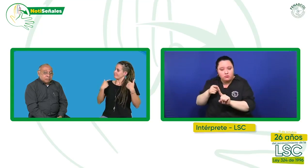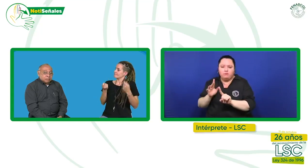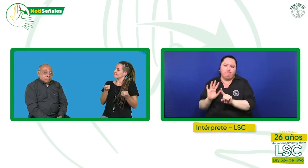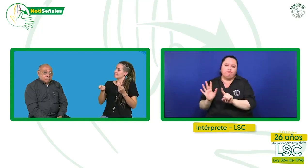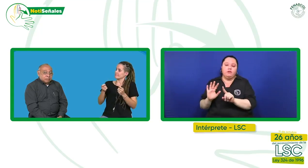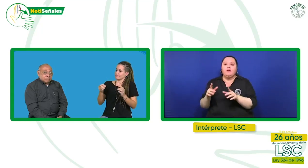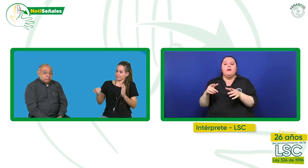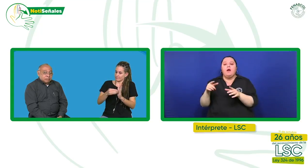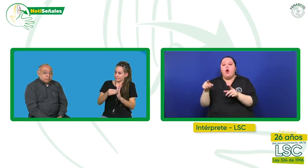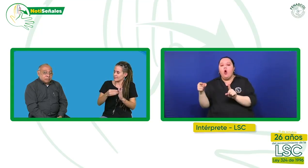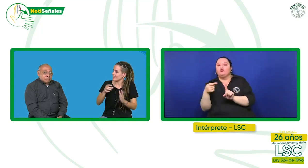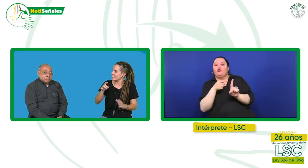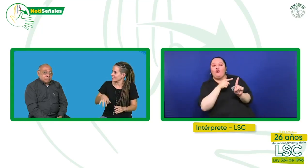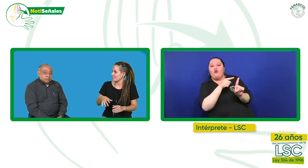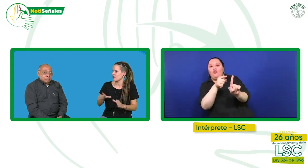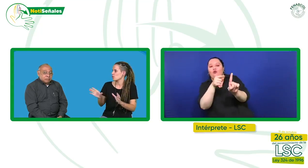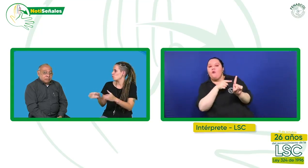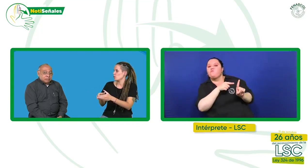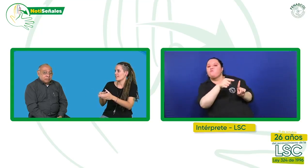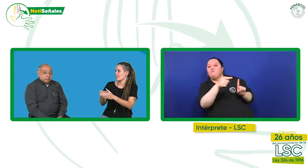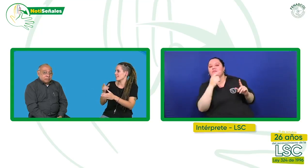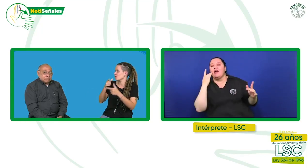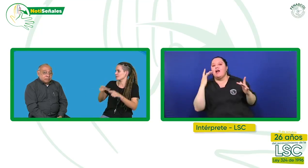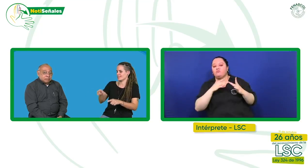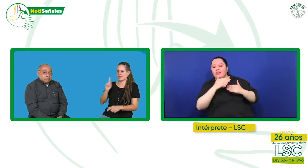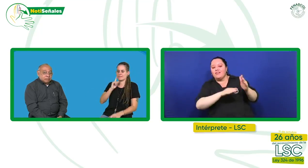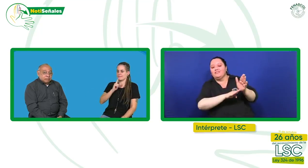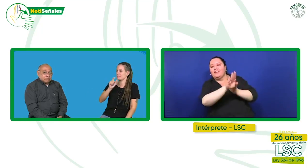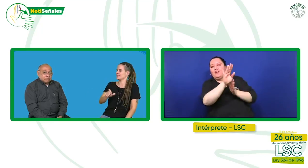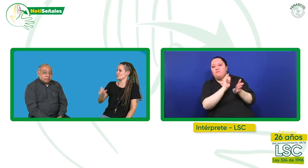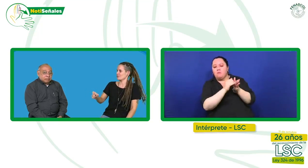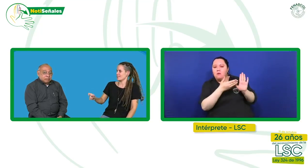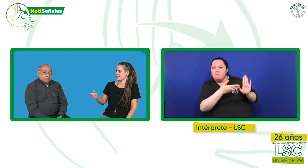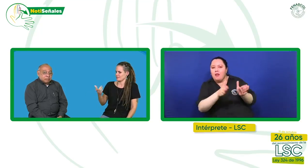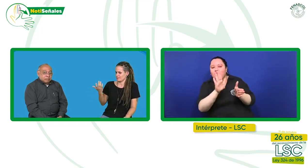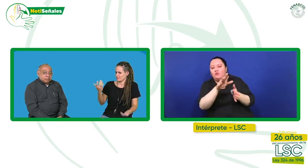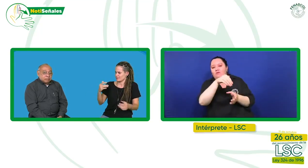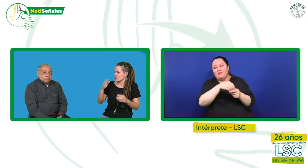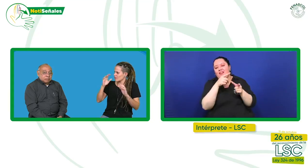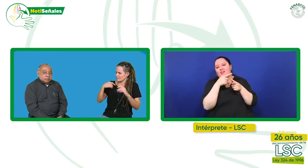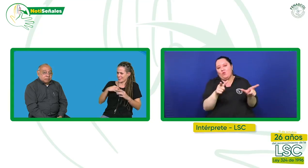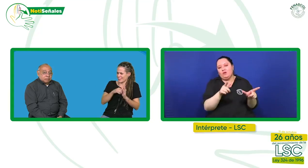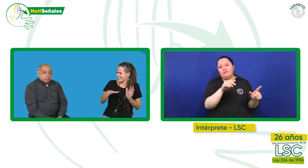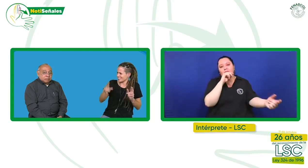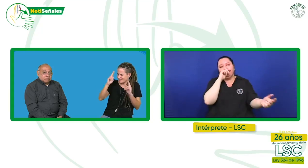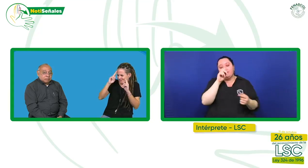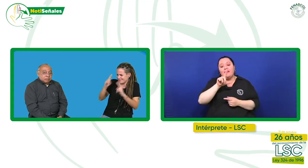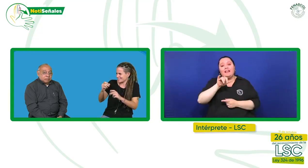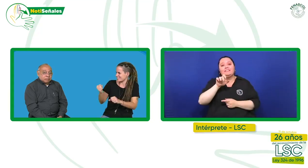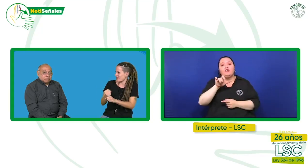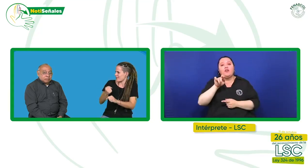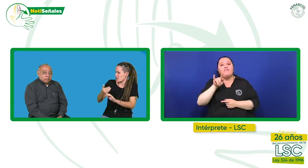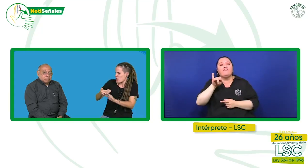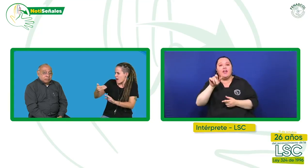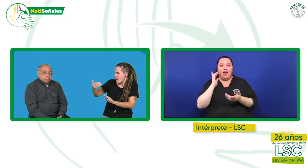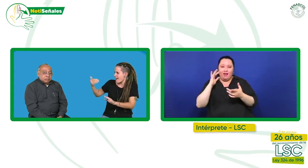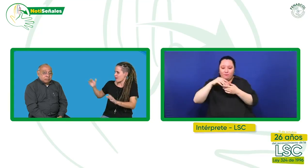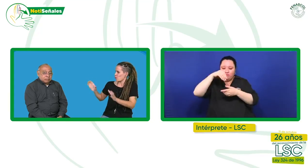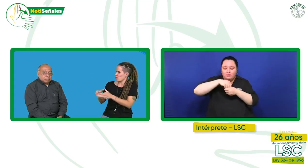en otras líneas de desarrollo de la planificación lingüística. La lexicografía está en manos de la comunidad sorda y es